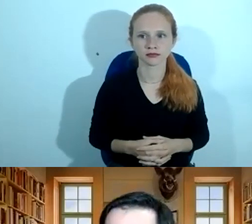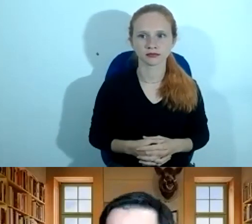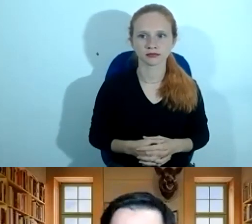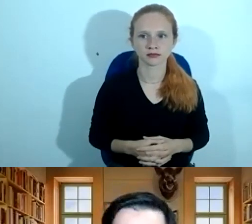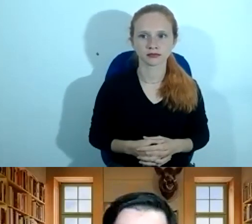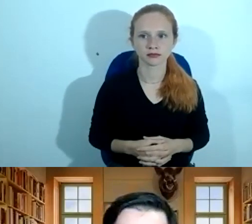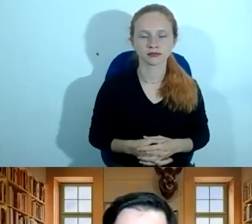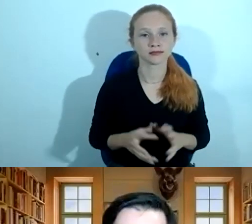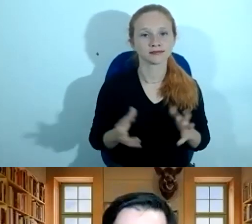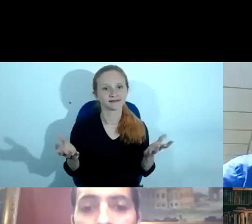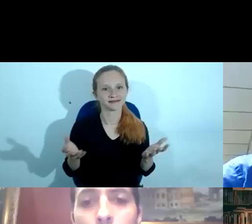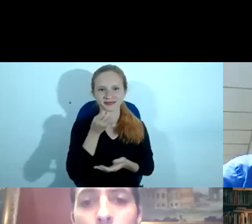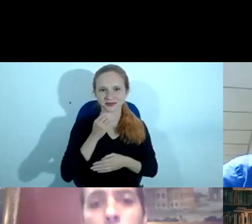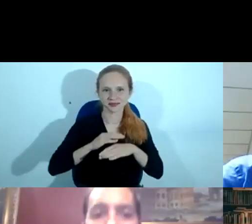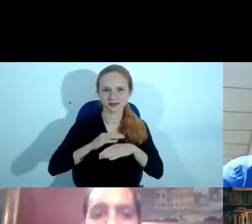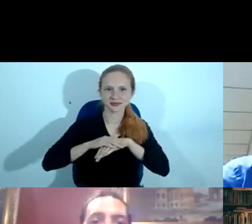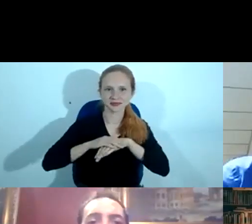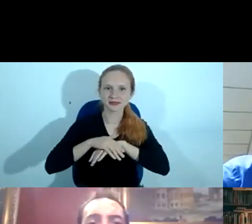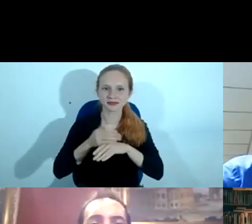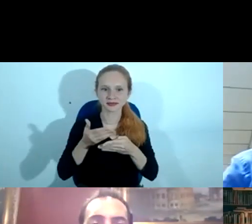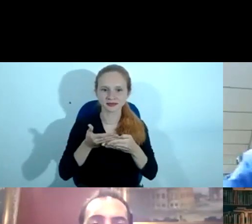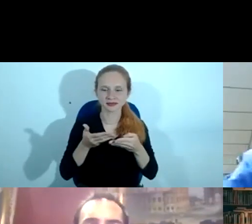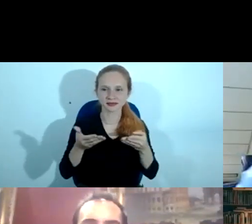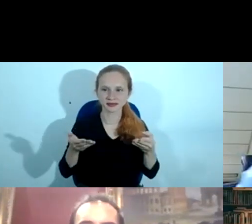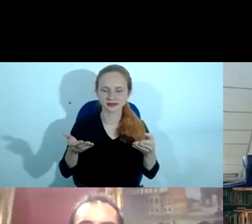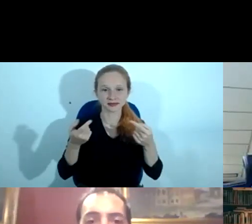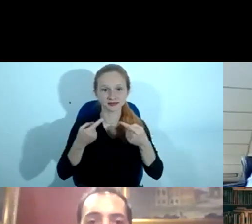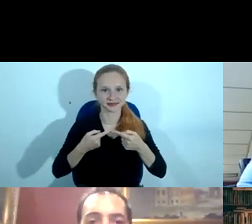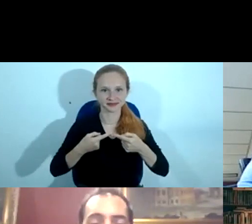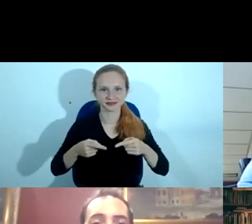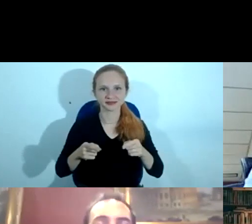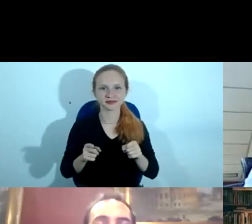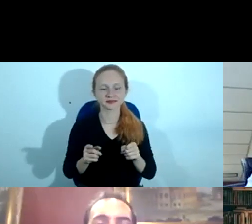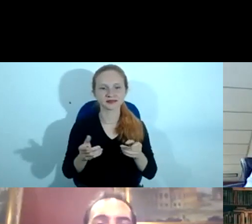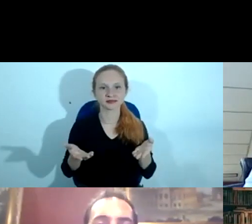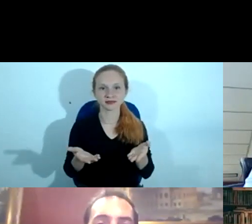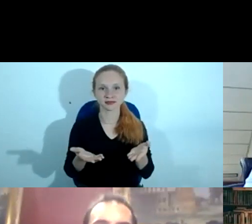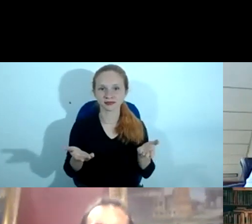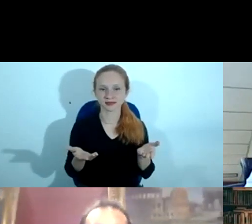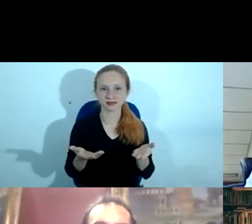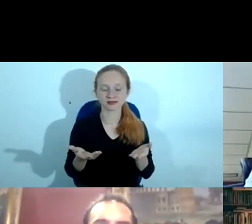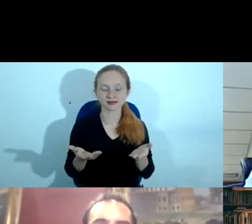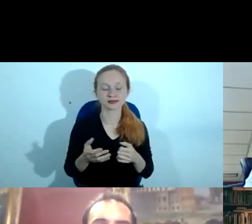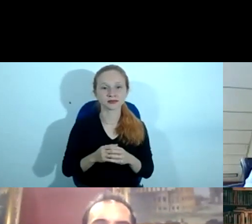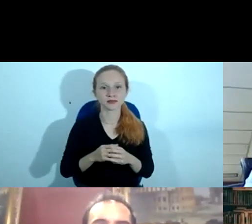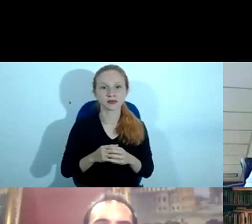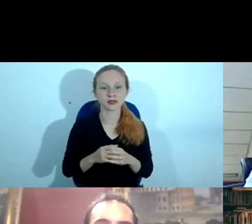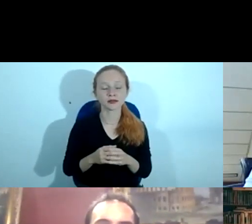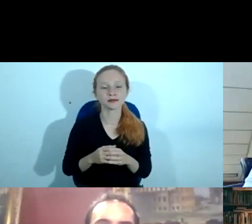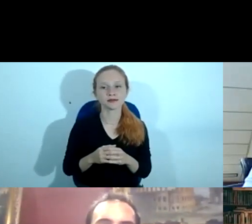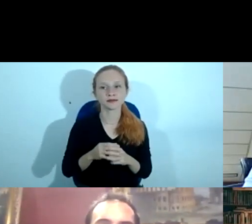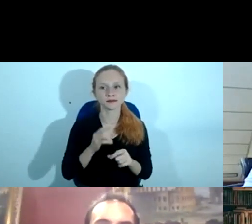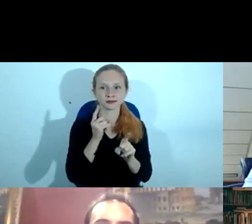Boa noite a todos, abrimos agora o novo encontro do Fórum